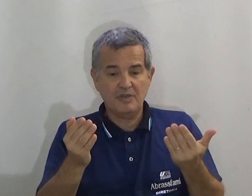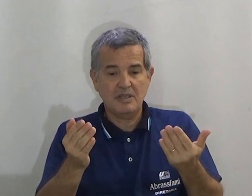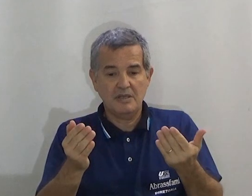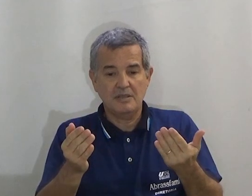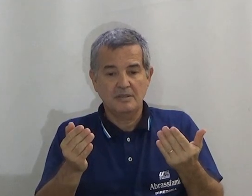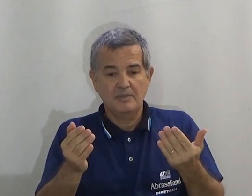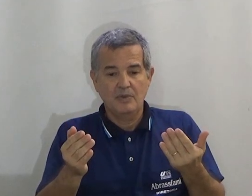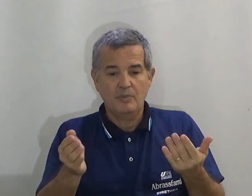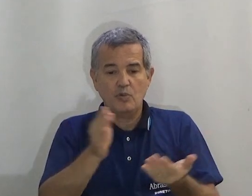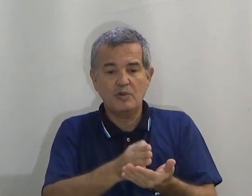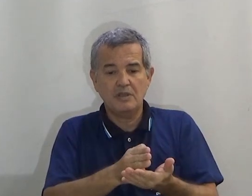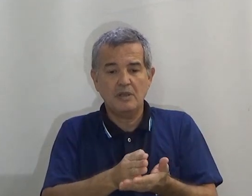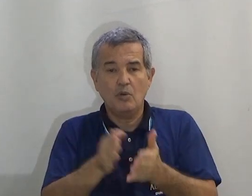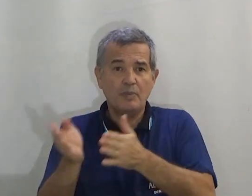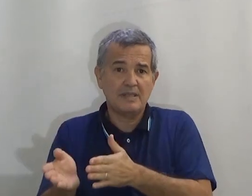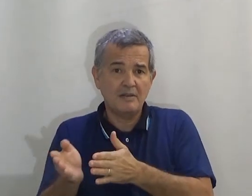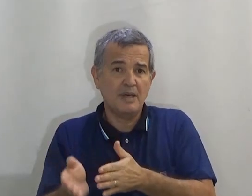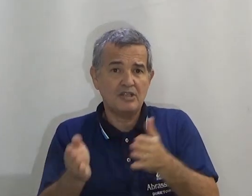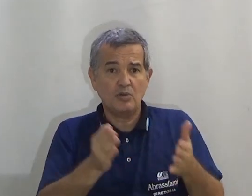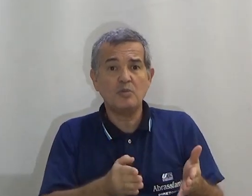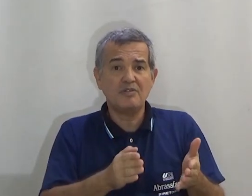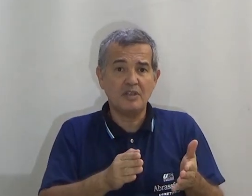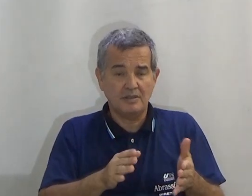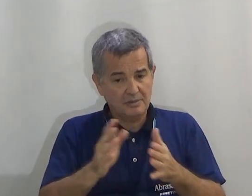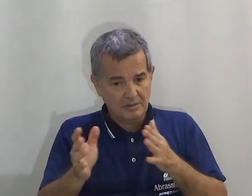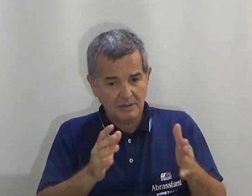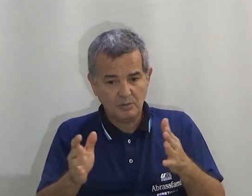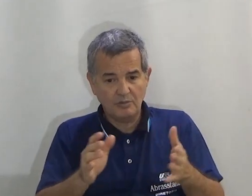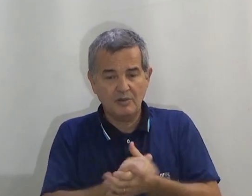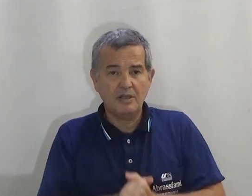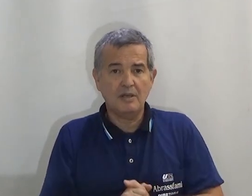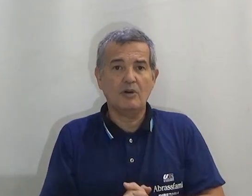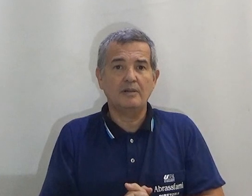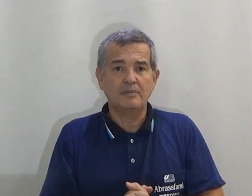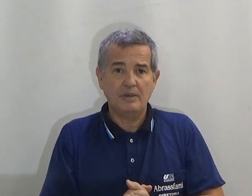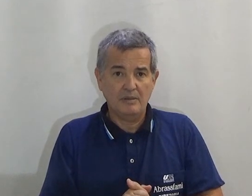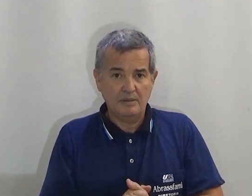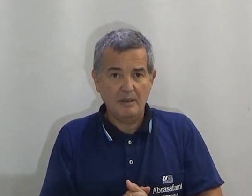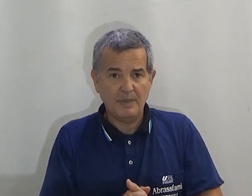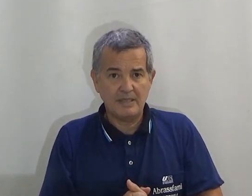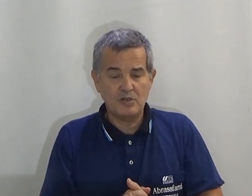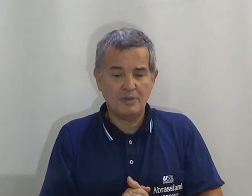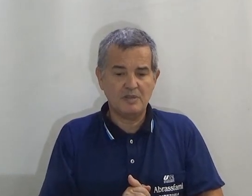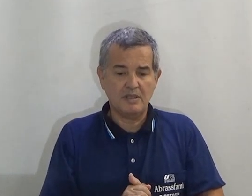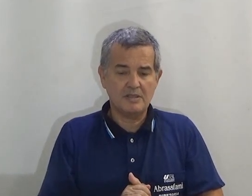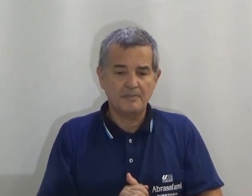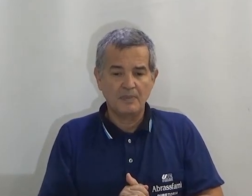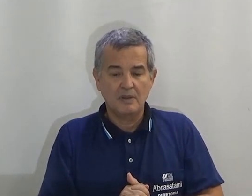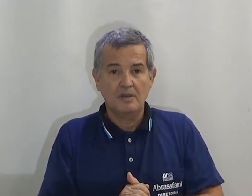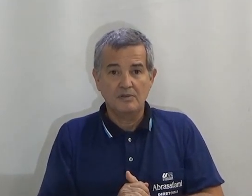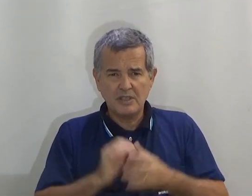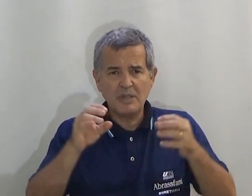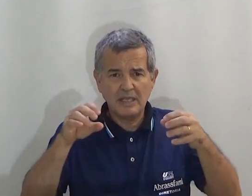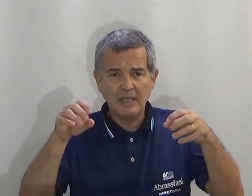para vocês. Por conta de eu passar a imagem como eu me via. Então eu vendo aqui agora. Repassando isso para vocês.